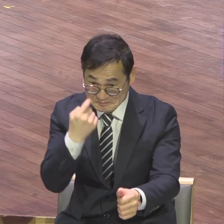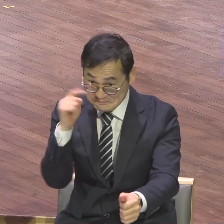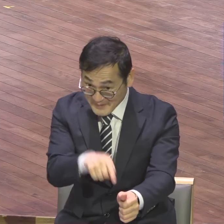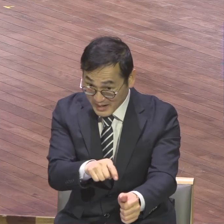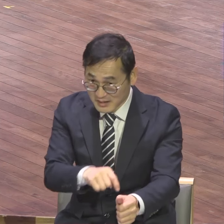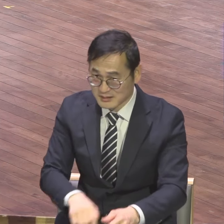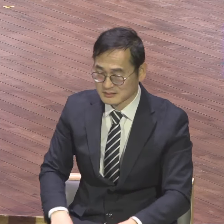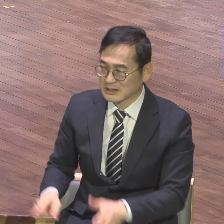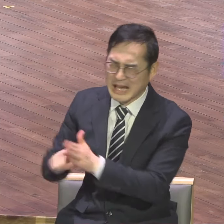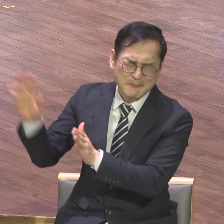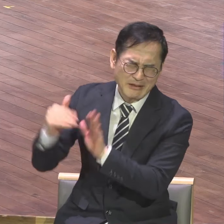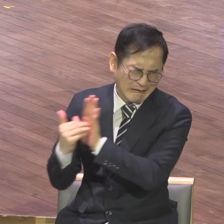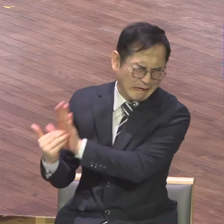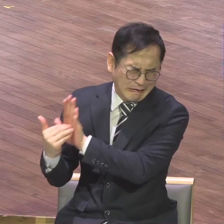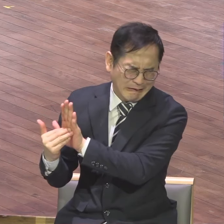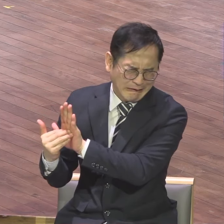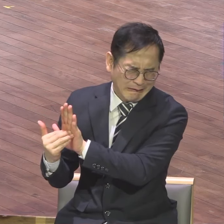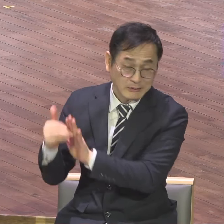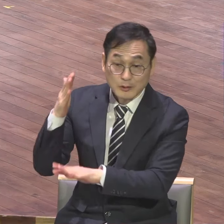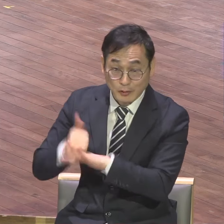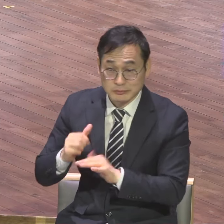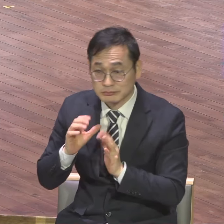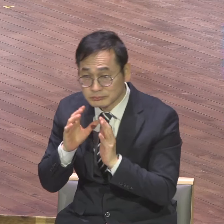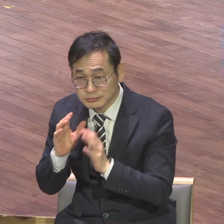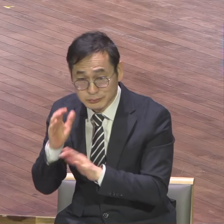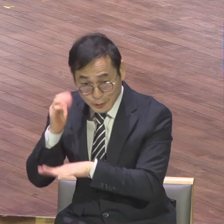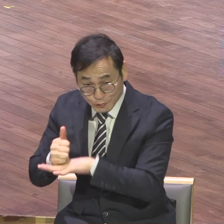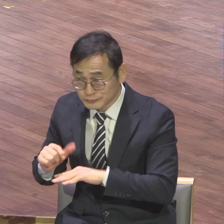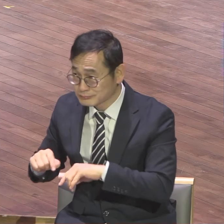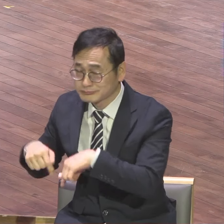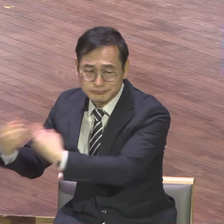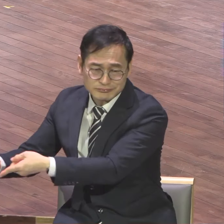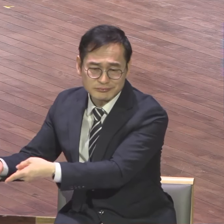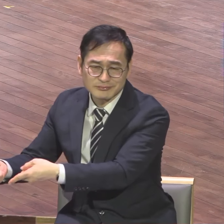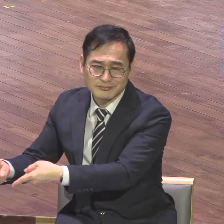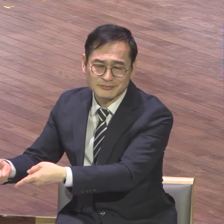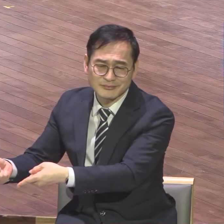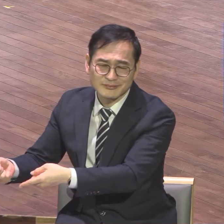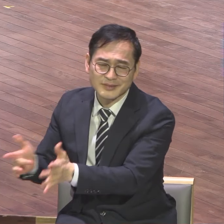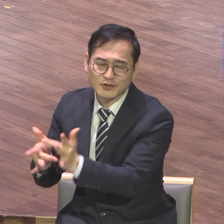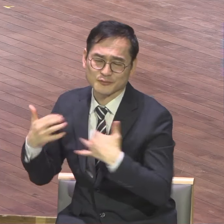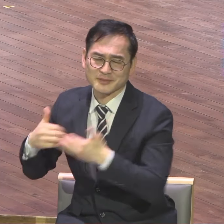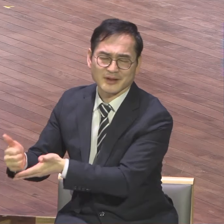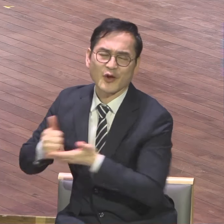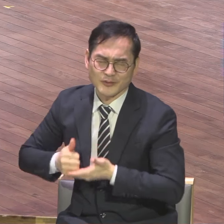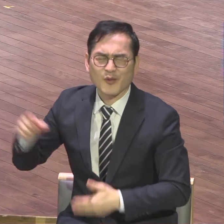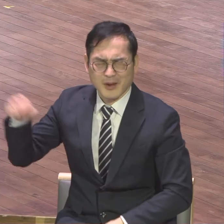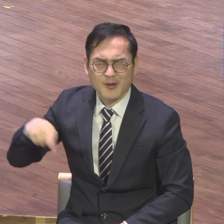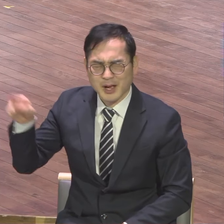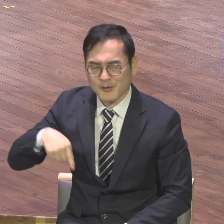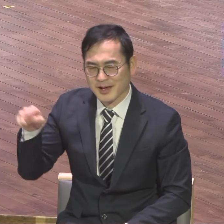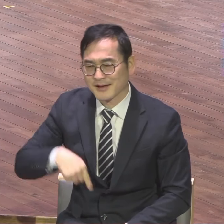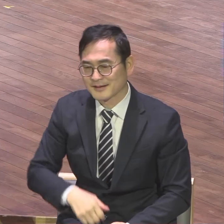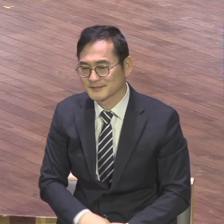인간의 인간의 공모 노력으로 결단코 하나님과 단절되었던 상태에 해오 못해요